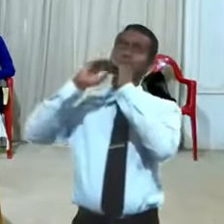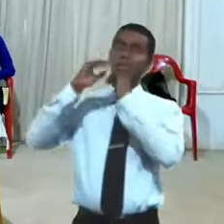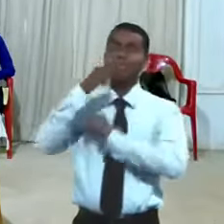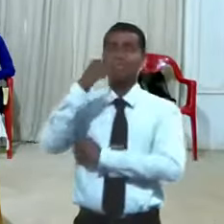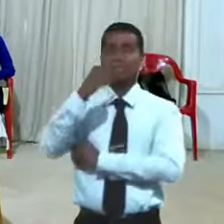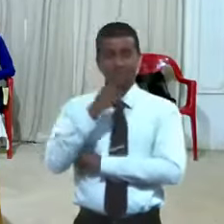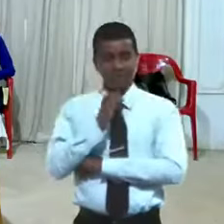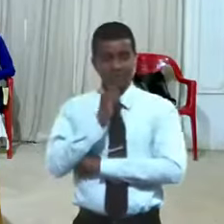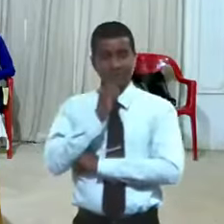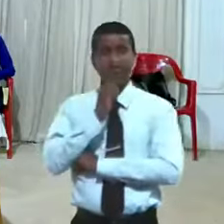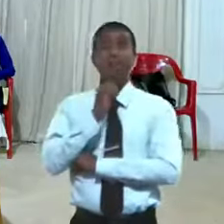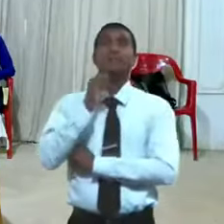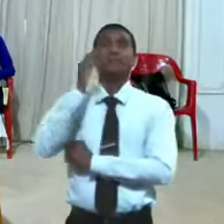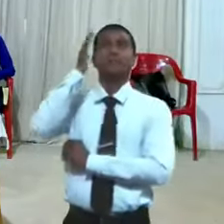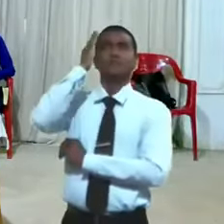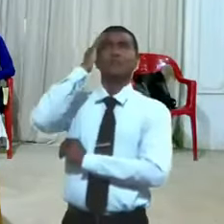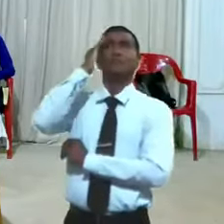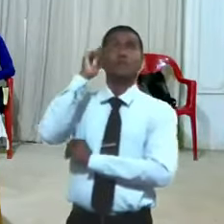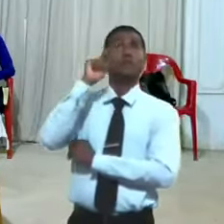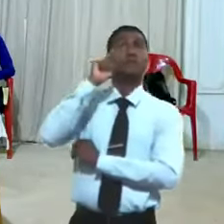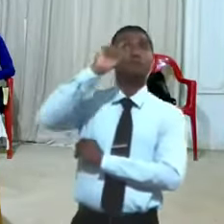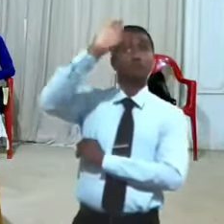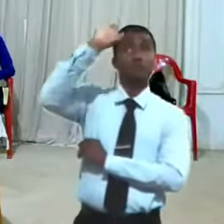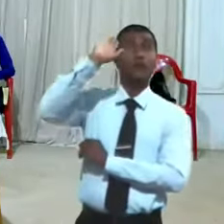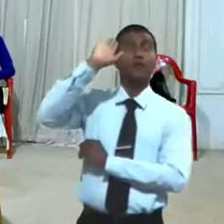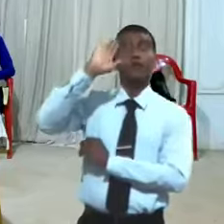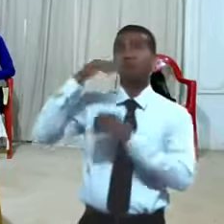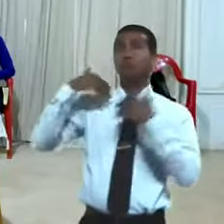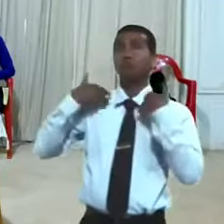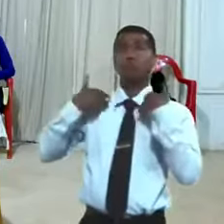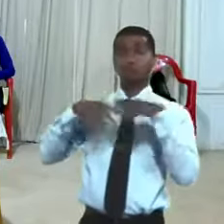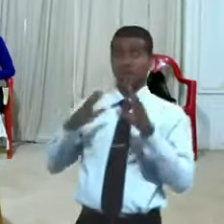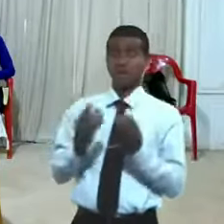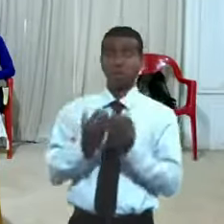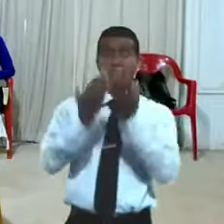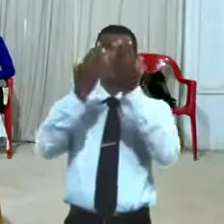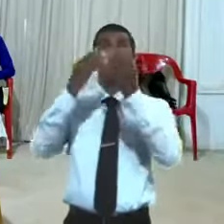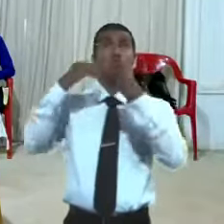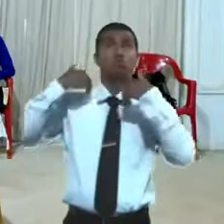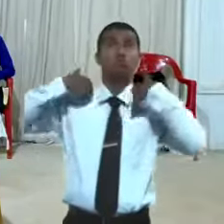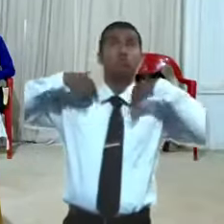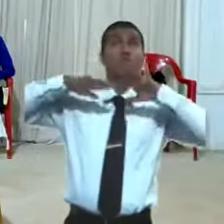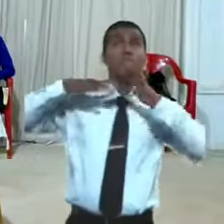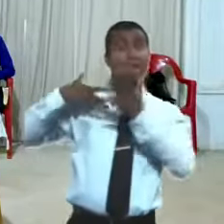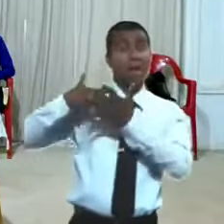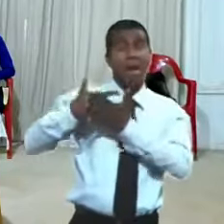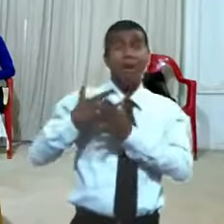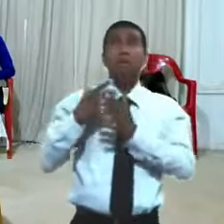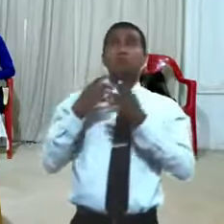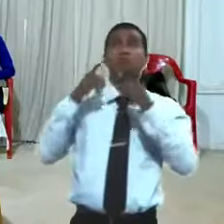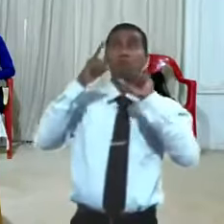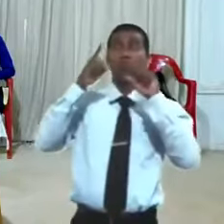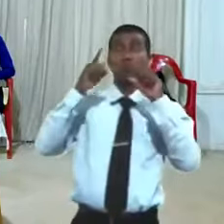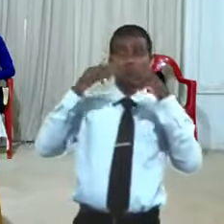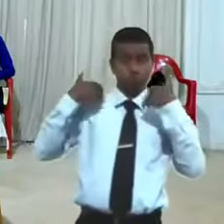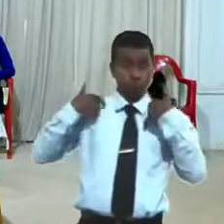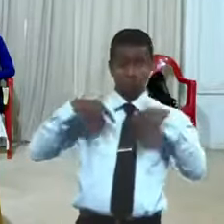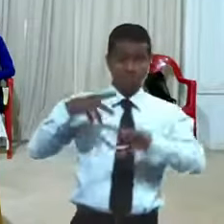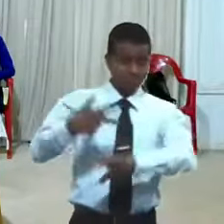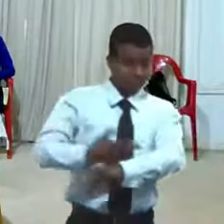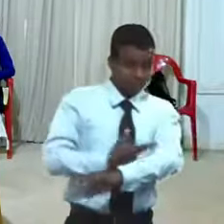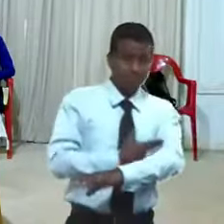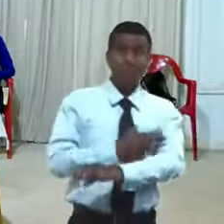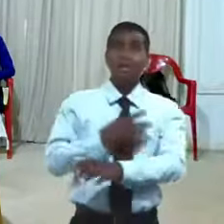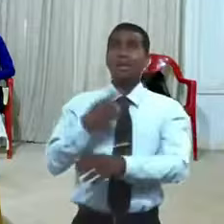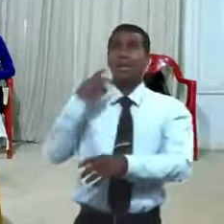sé que usted no quiere sacrificio no quiere ofrenda no quiere machos cabríos no quiere carne de